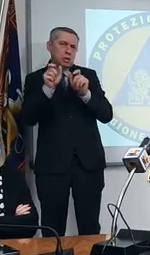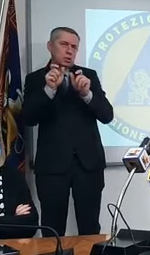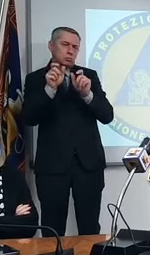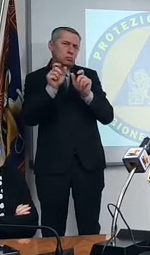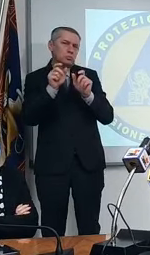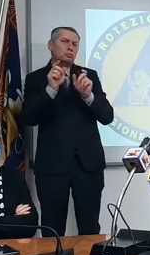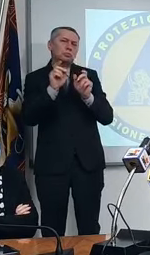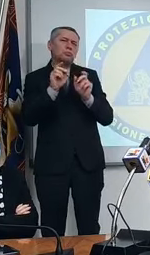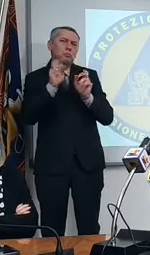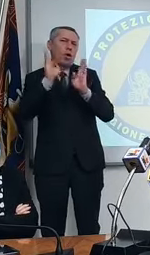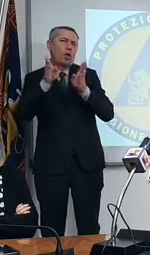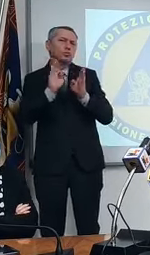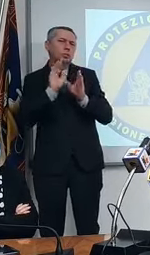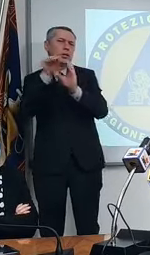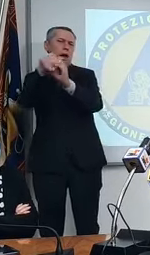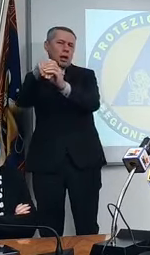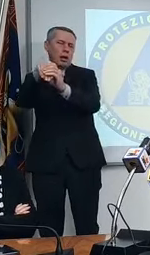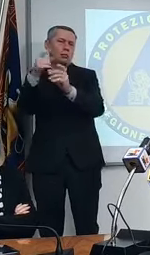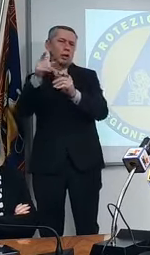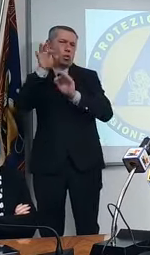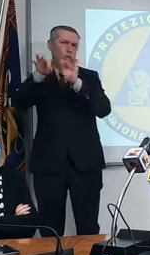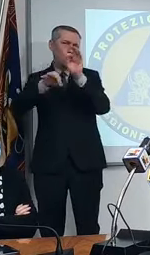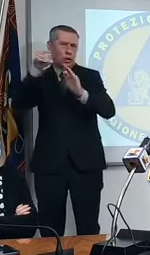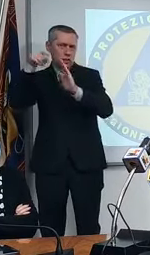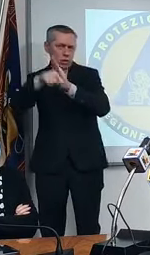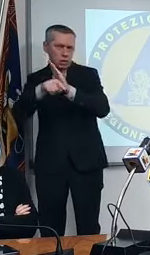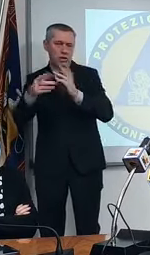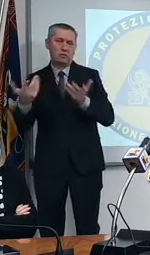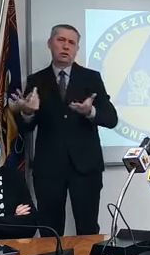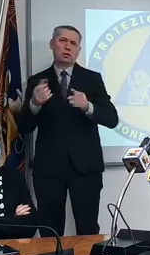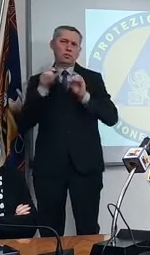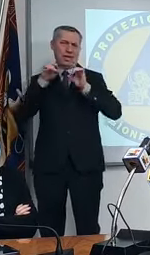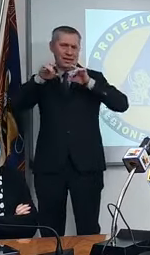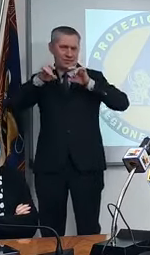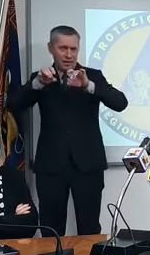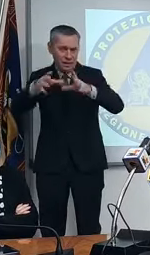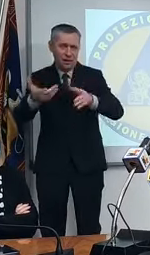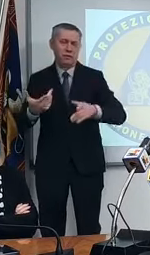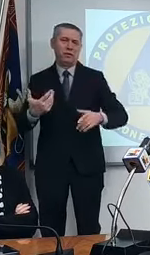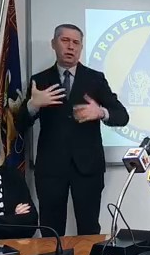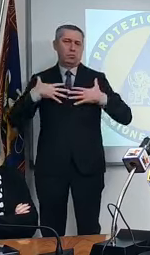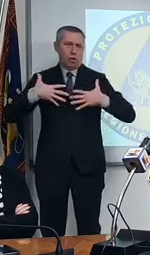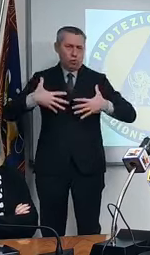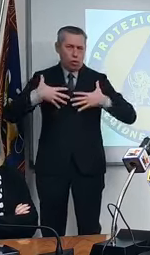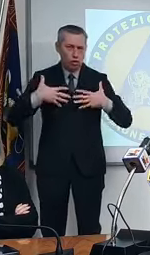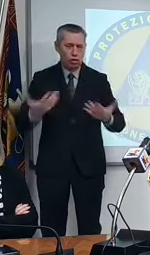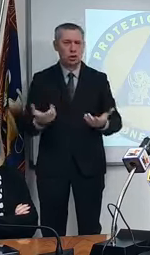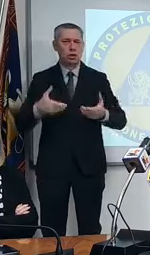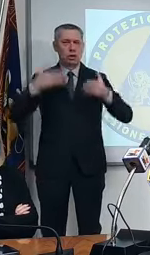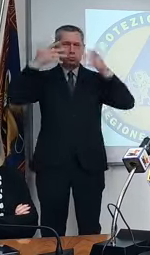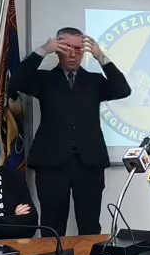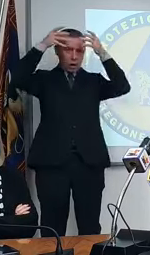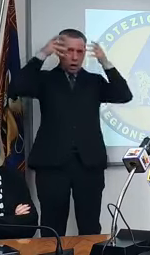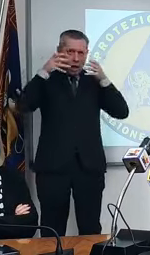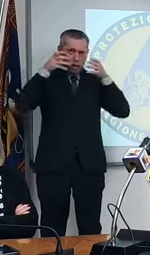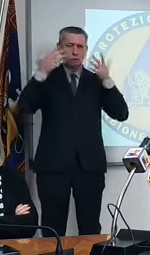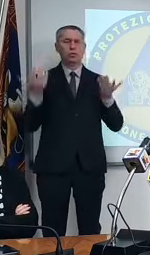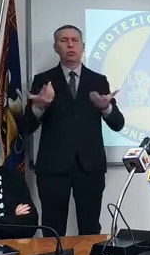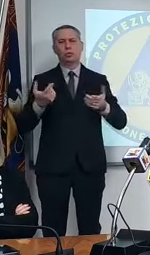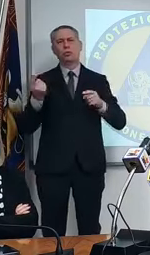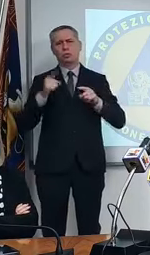cure intensive, che vanno da malattie infettive, pneumologie, casco, flussi di ossigeno, fino alla